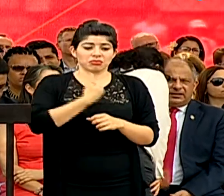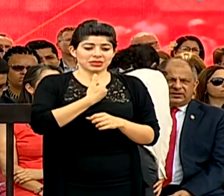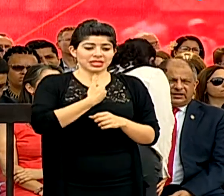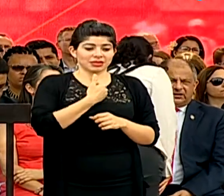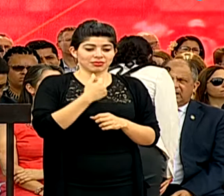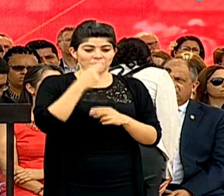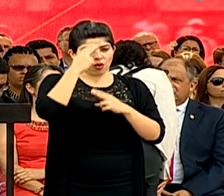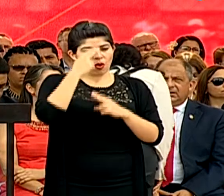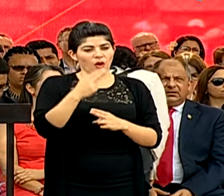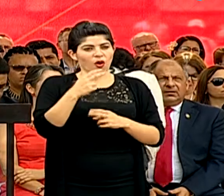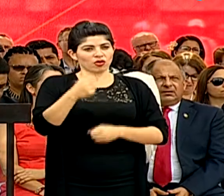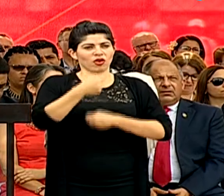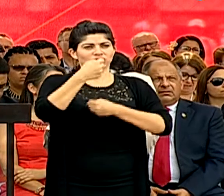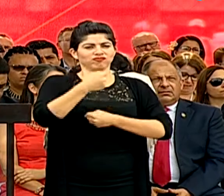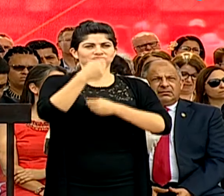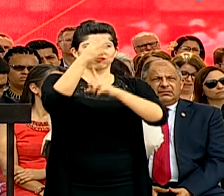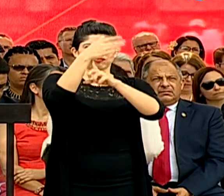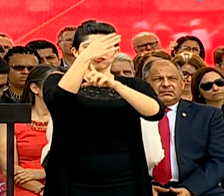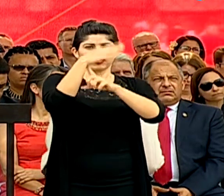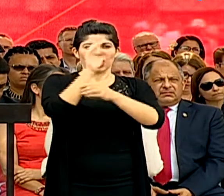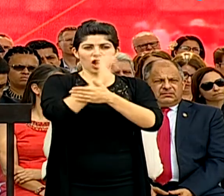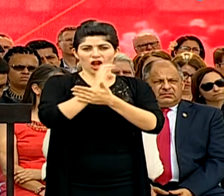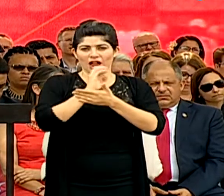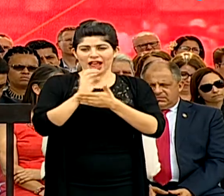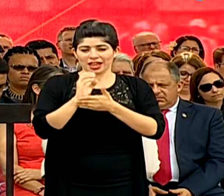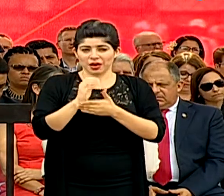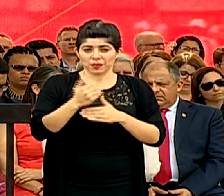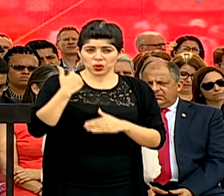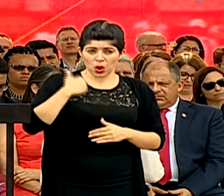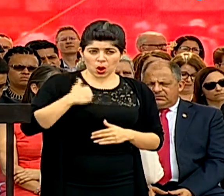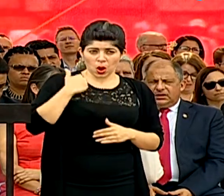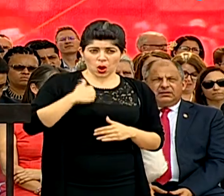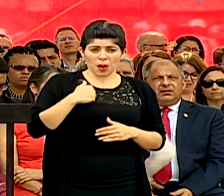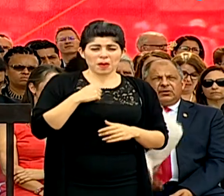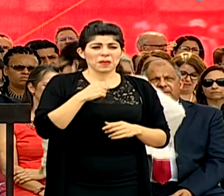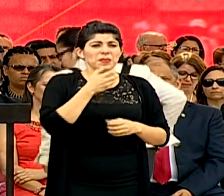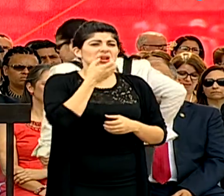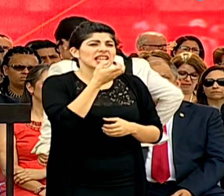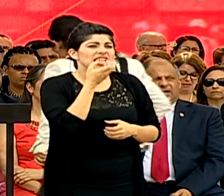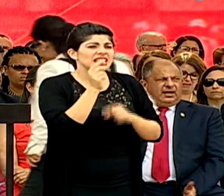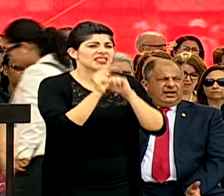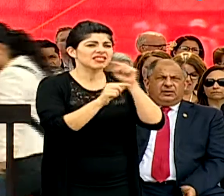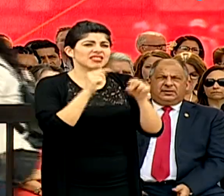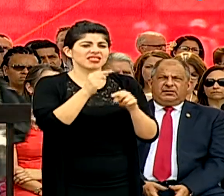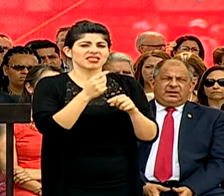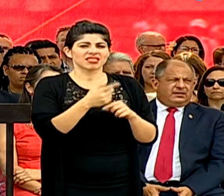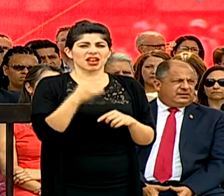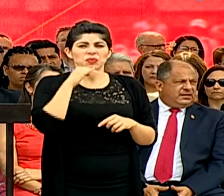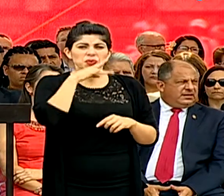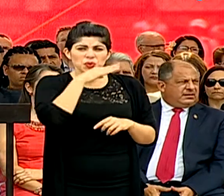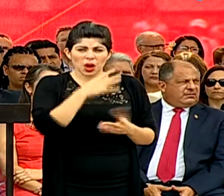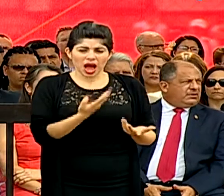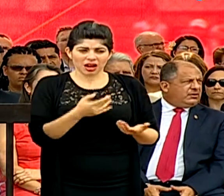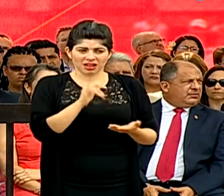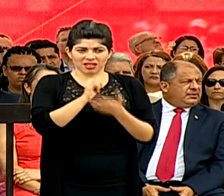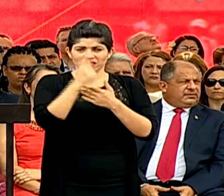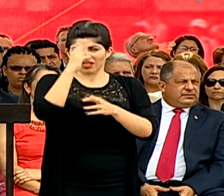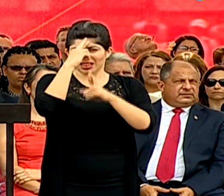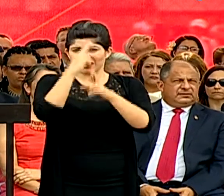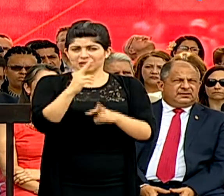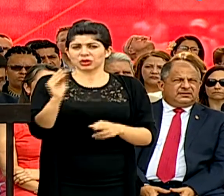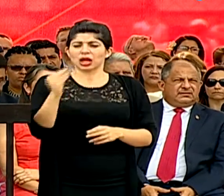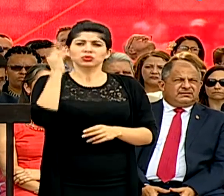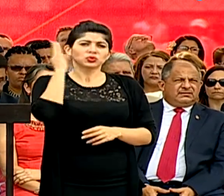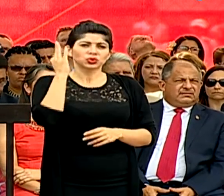de llevar al estandarte de su colegio, hombres que les gritan vulgaridades. Es un irrespeto total hacia las